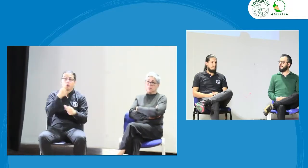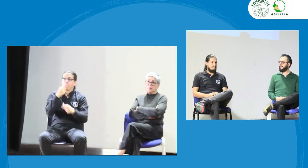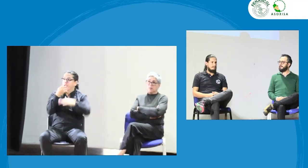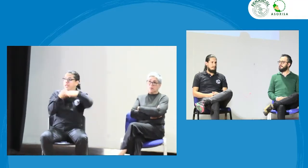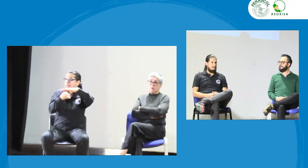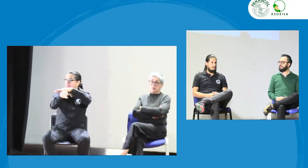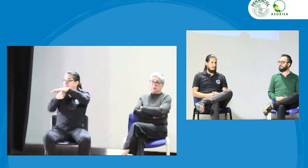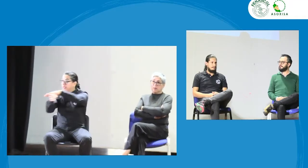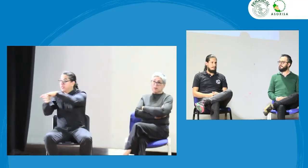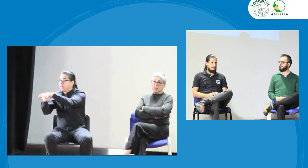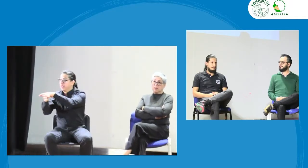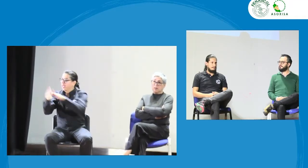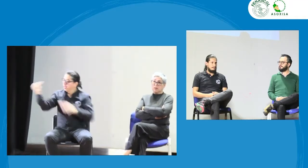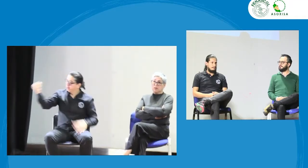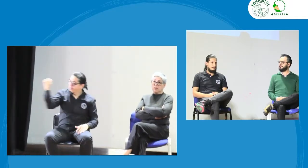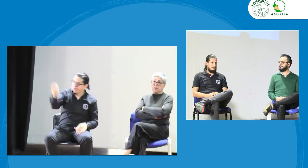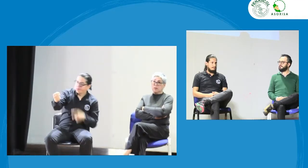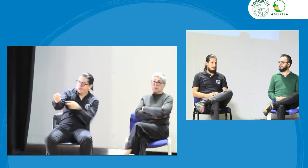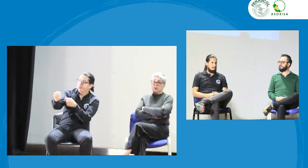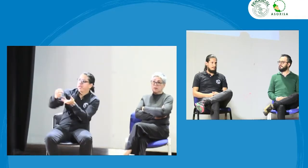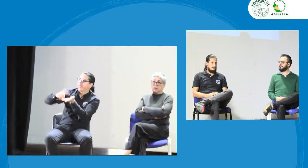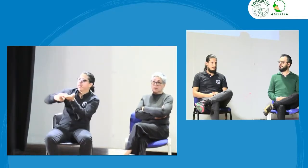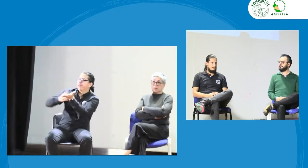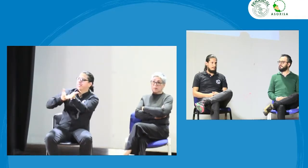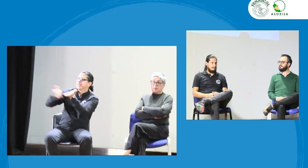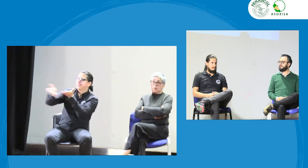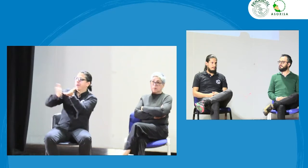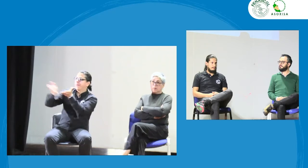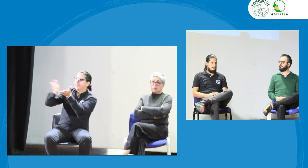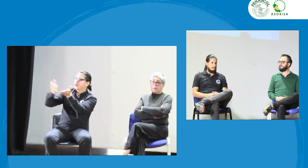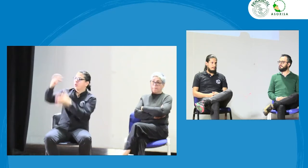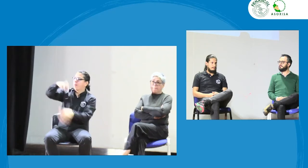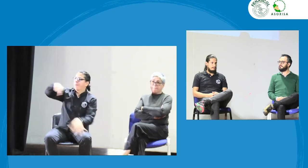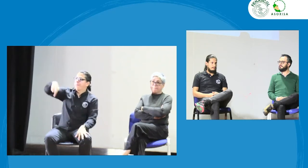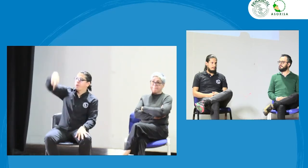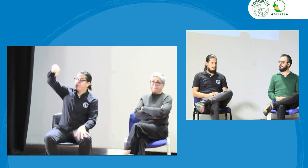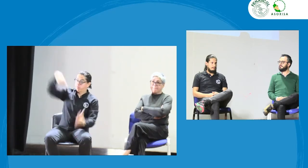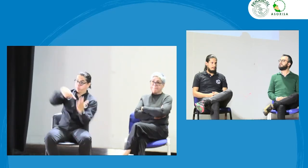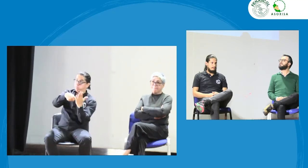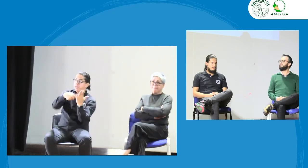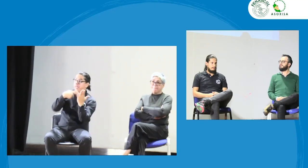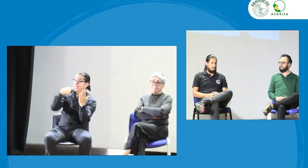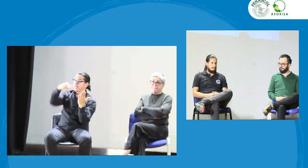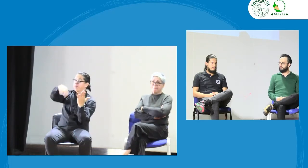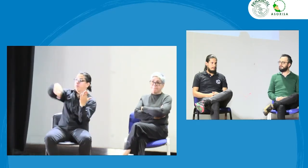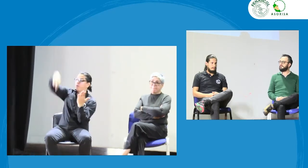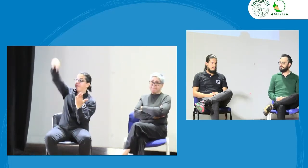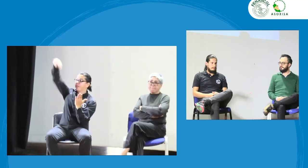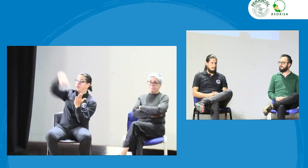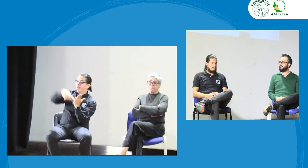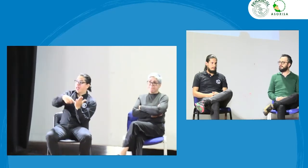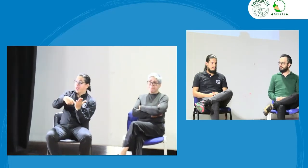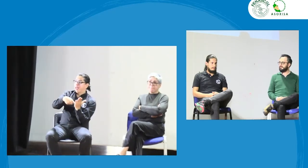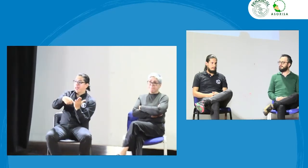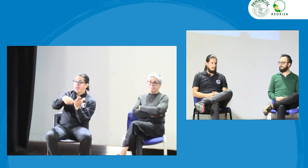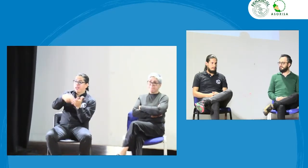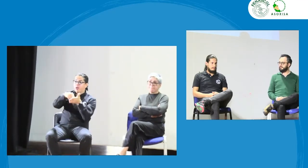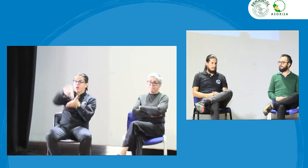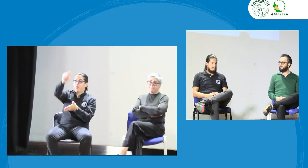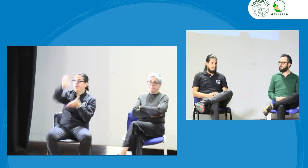sabemos que las personas sordas tienen accesibilidad y hay que contar con servicios de interpretación profesional, como